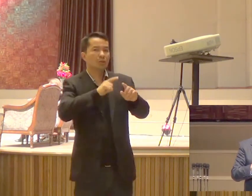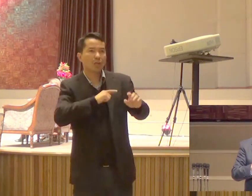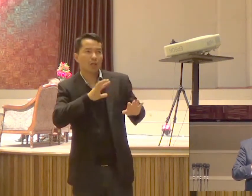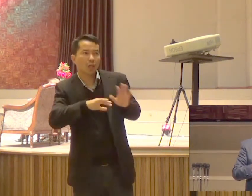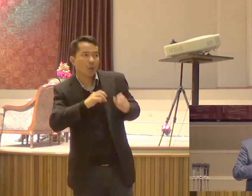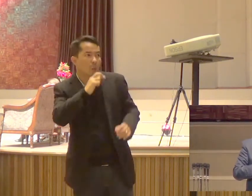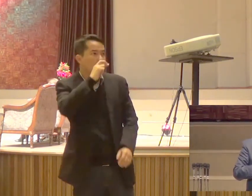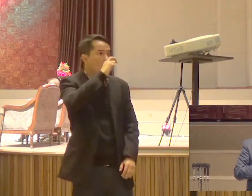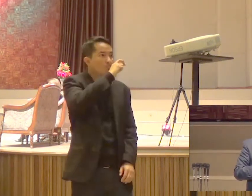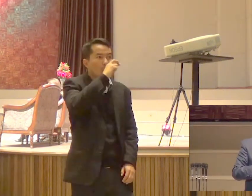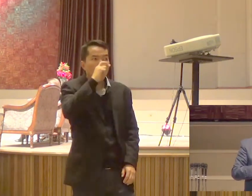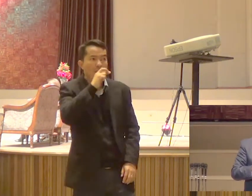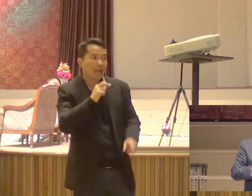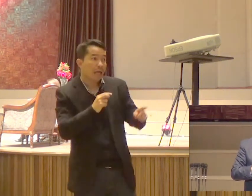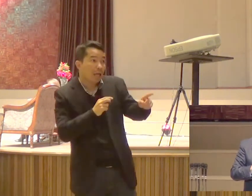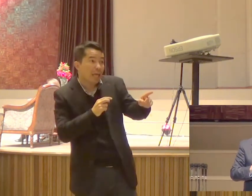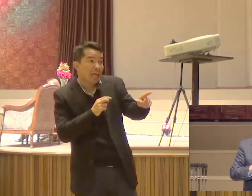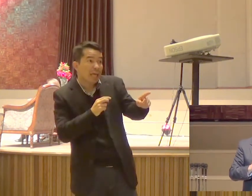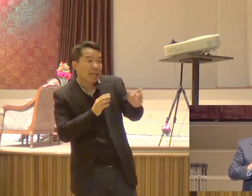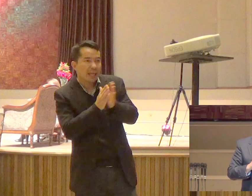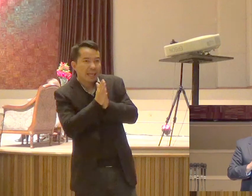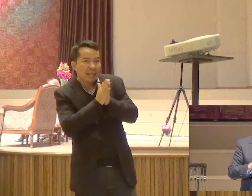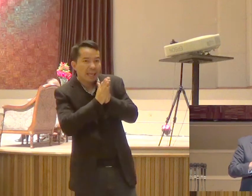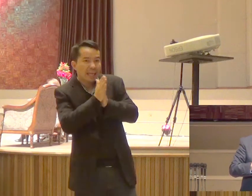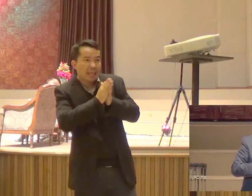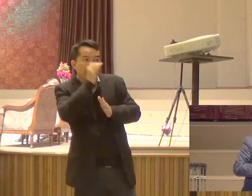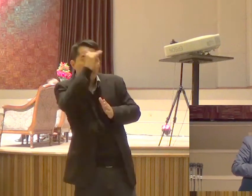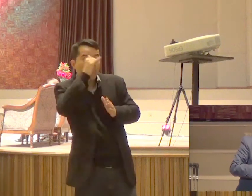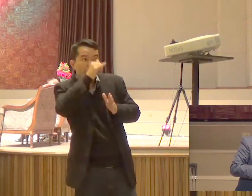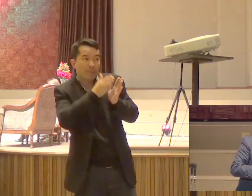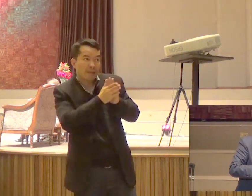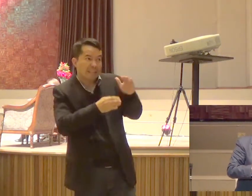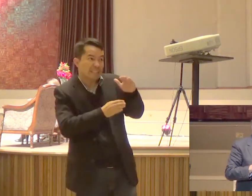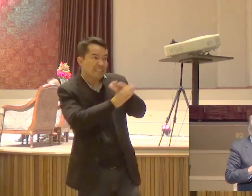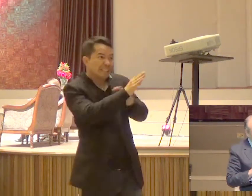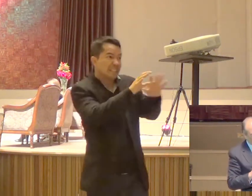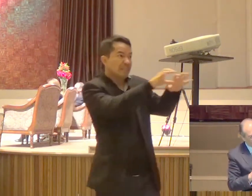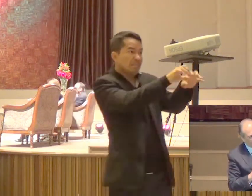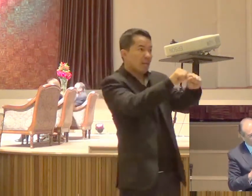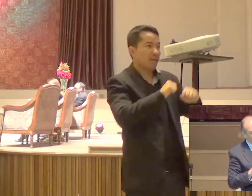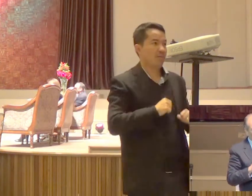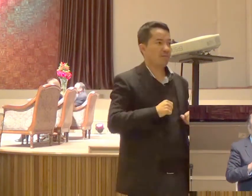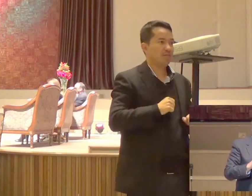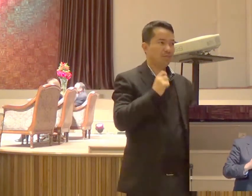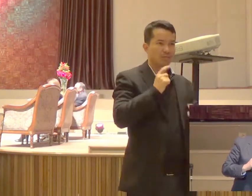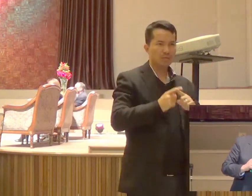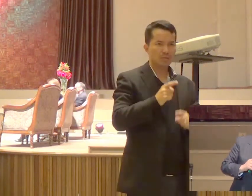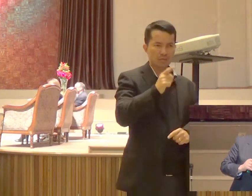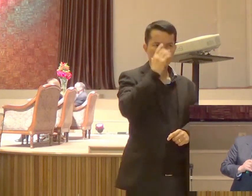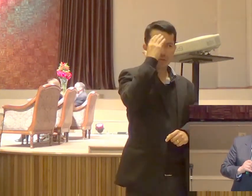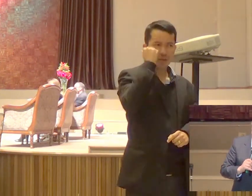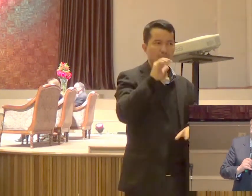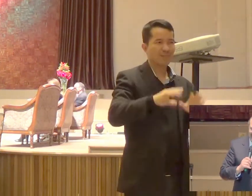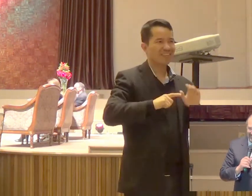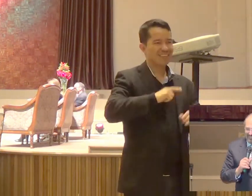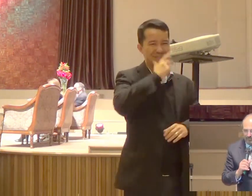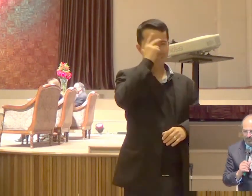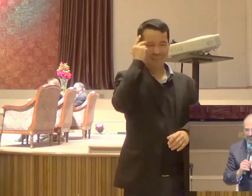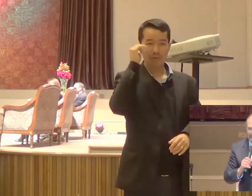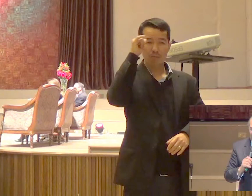tem Ovelha A ovelhinha Geralmente é assim Muito assim Muito inocentinha Não é verdade? É por isso